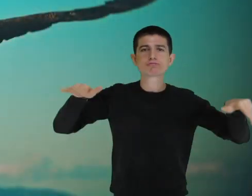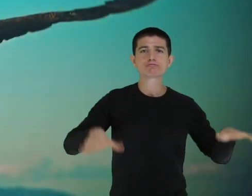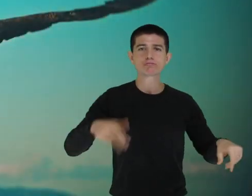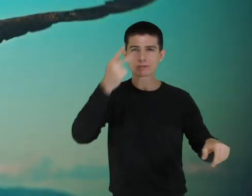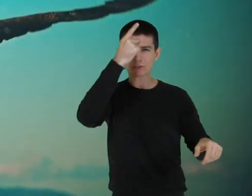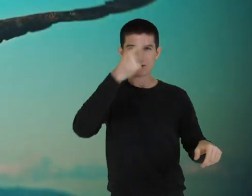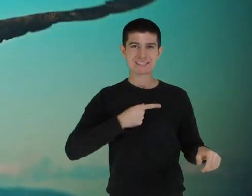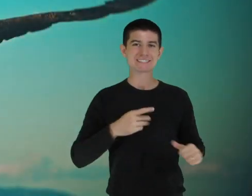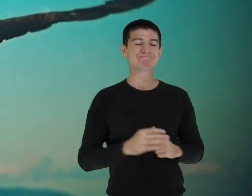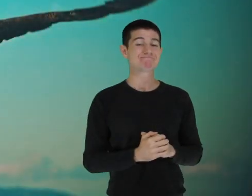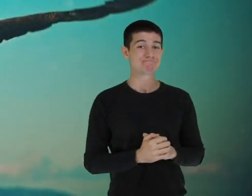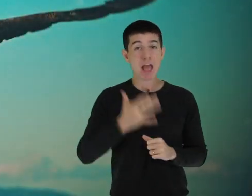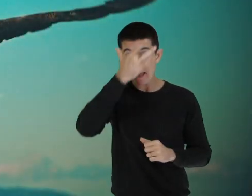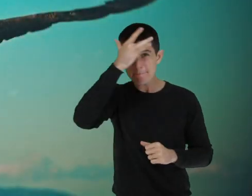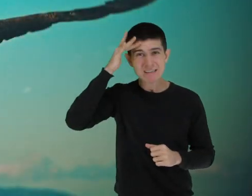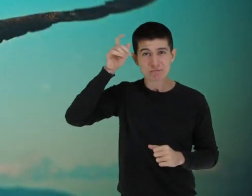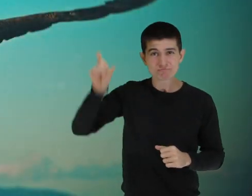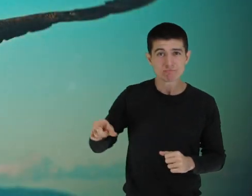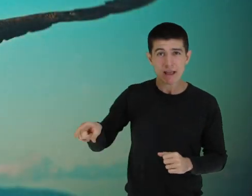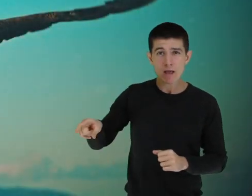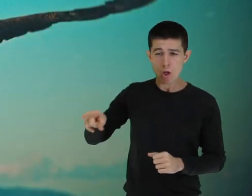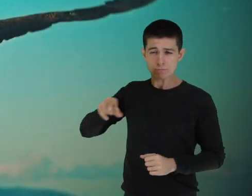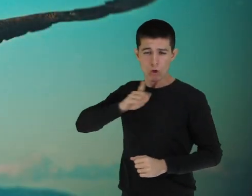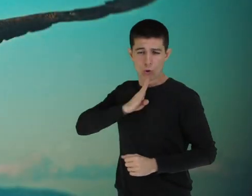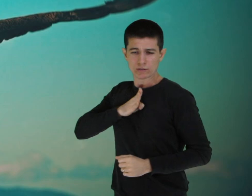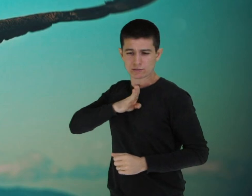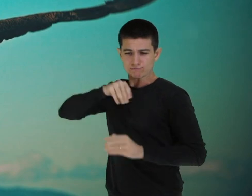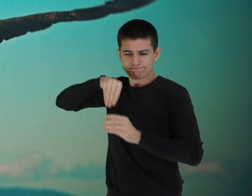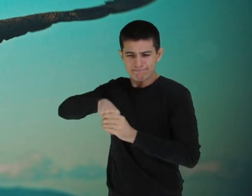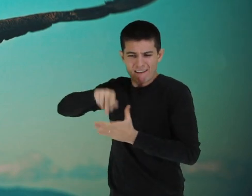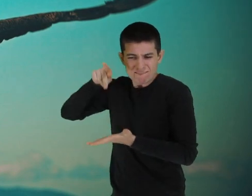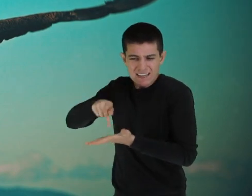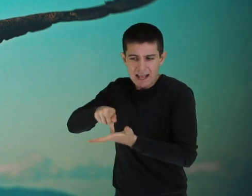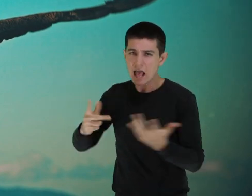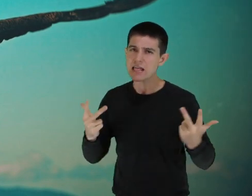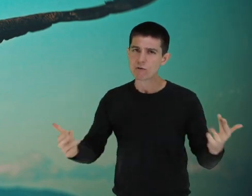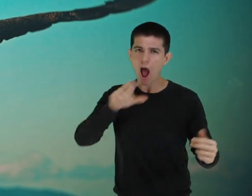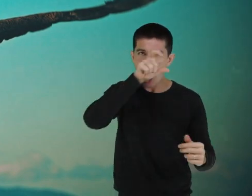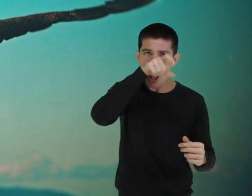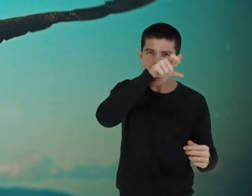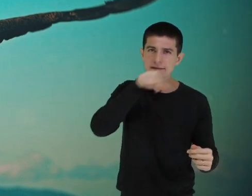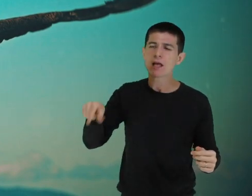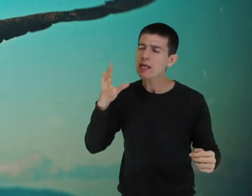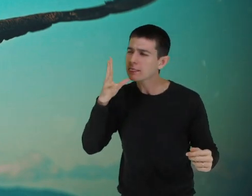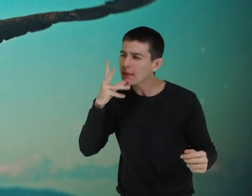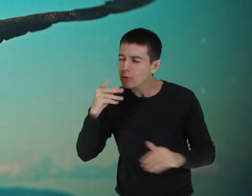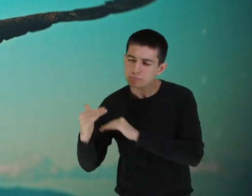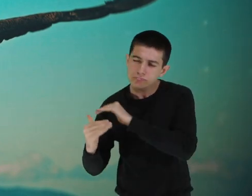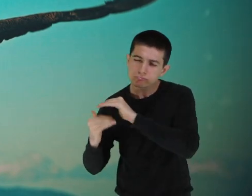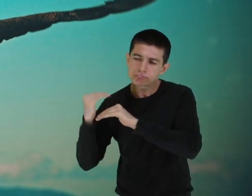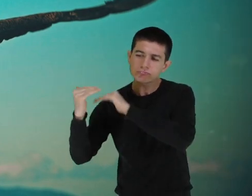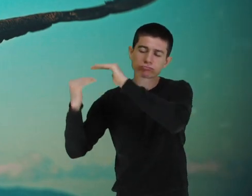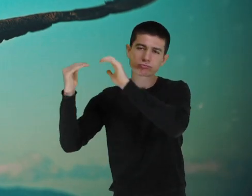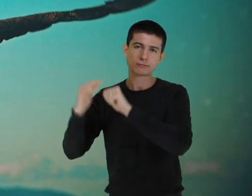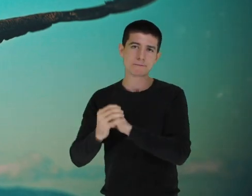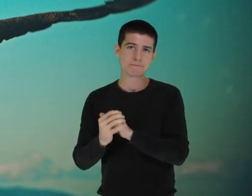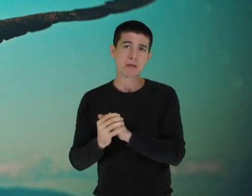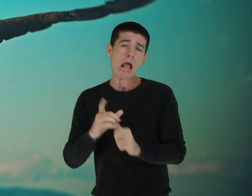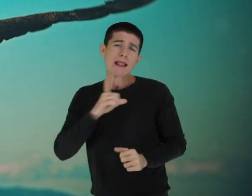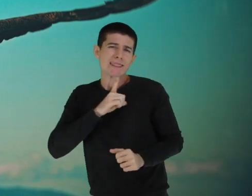verdadeiras são como águias, podem levar tempo para amadurecer. Podemos ver pombos, andorinhas